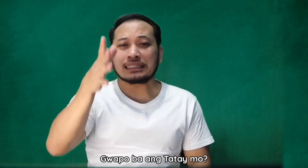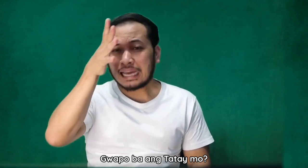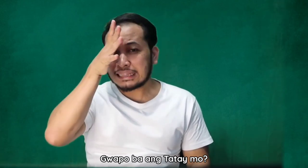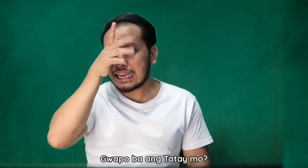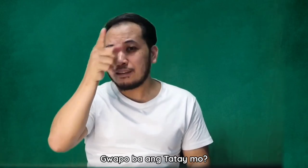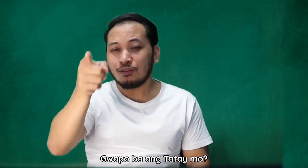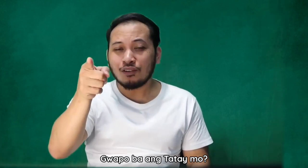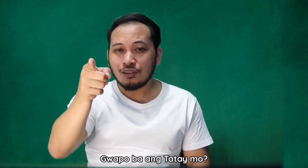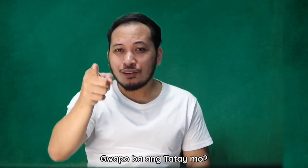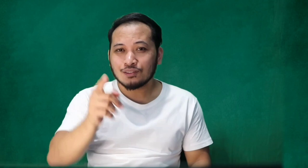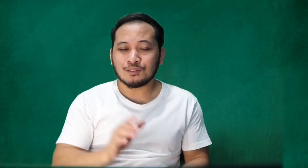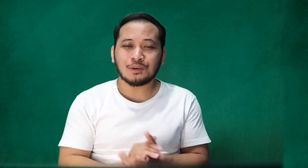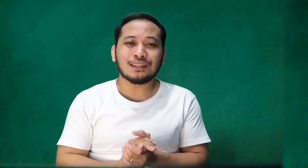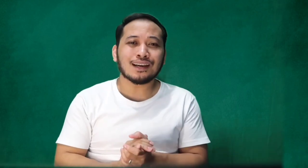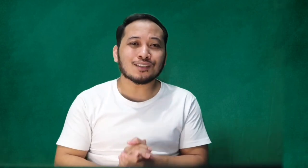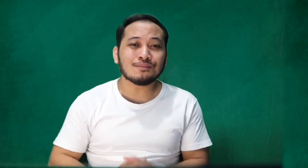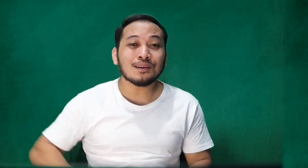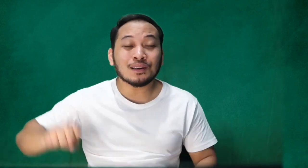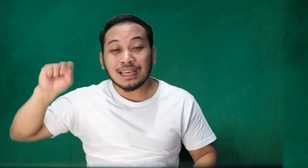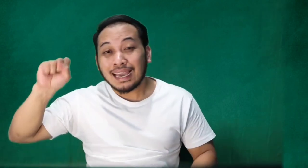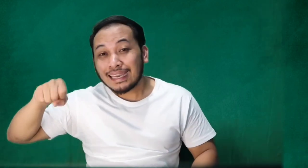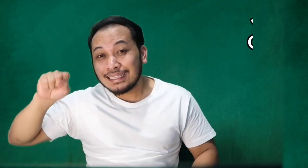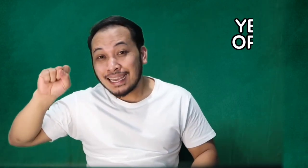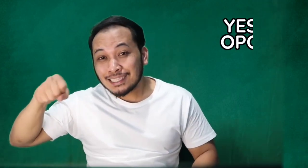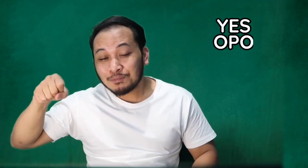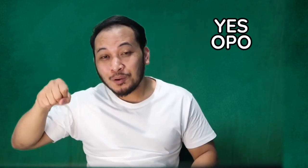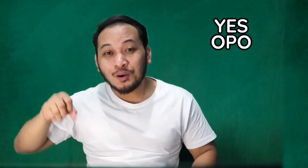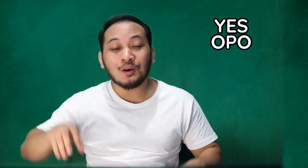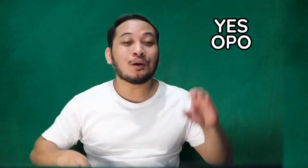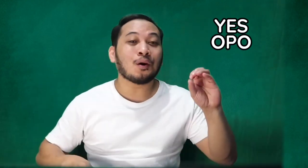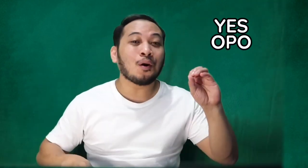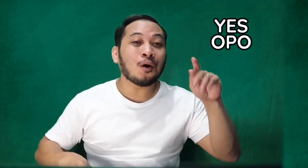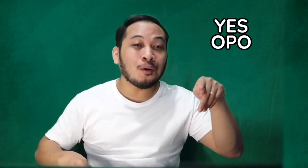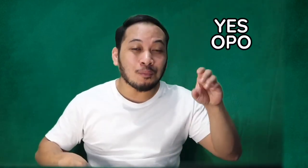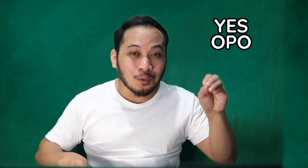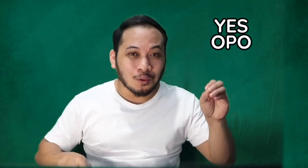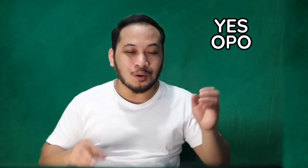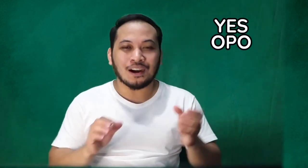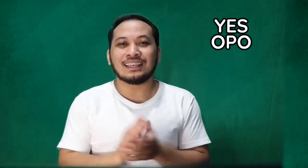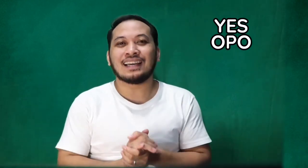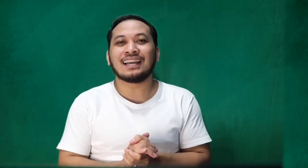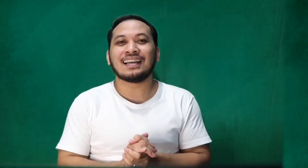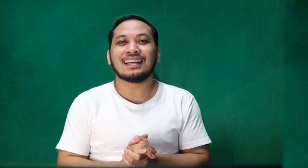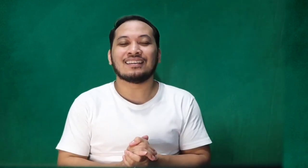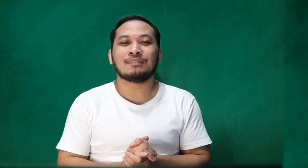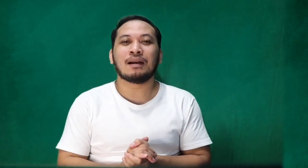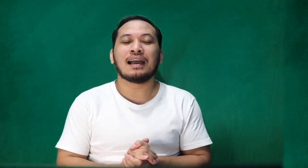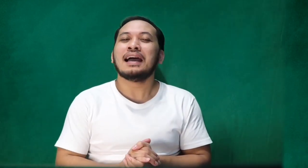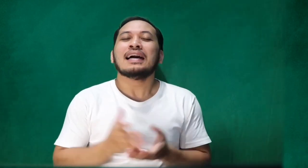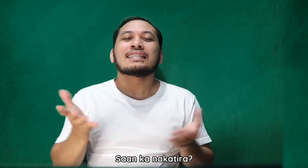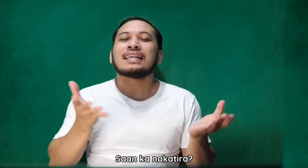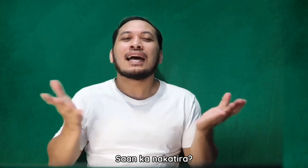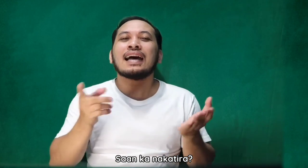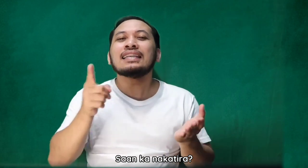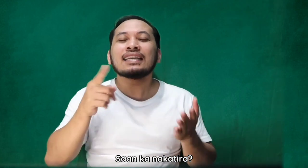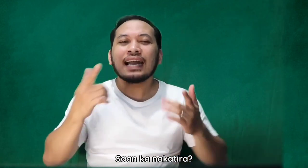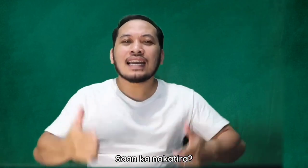tatay mo? So, pwede kang sumagot. Yes po or opo. Ayan. Diba? Saan ka